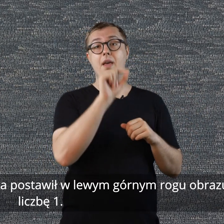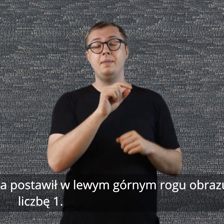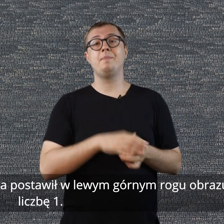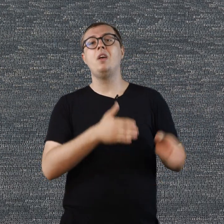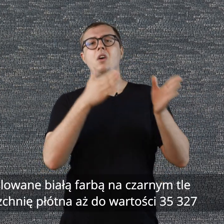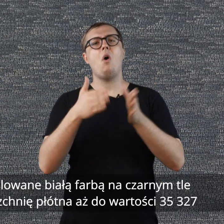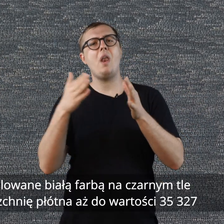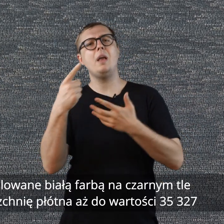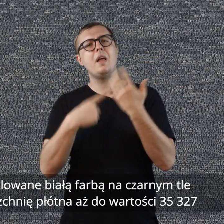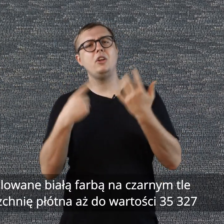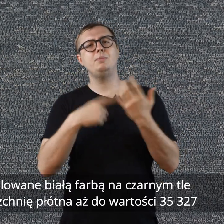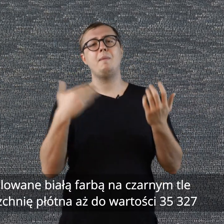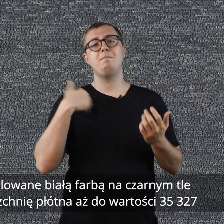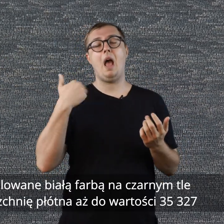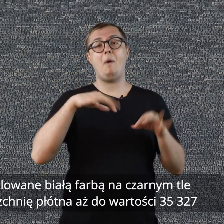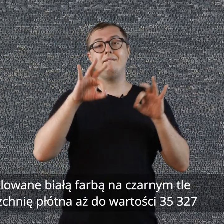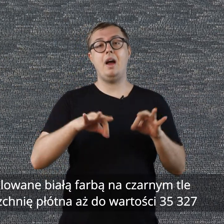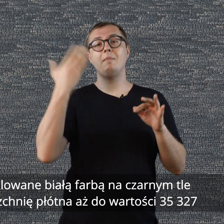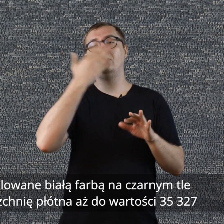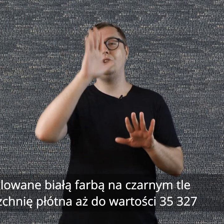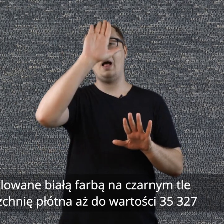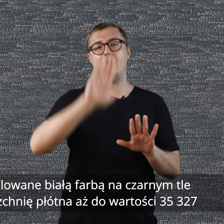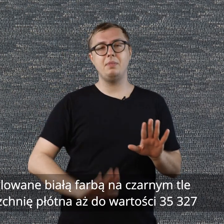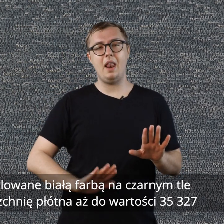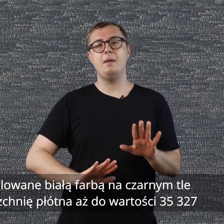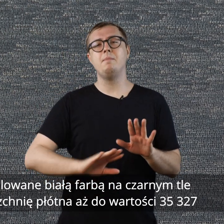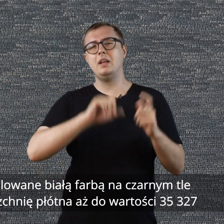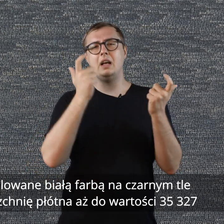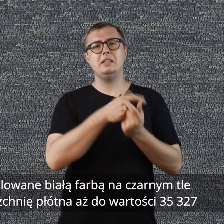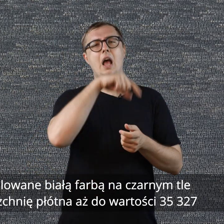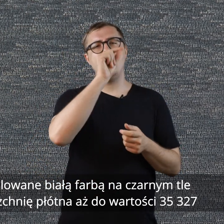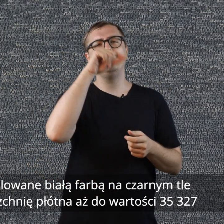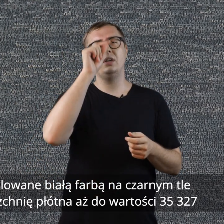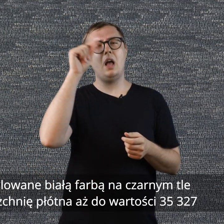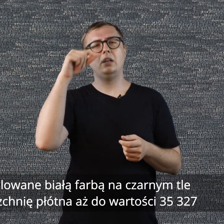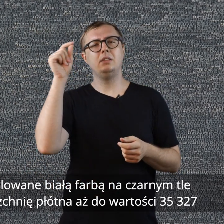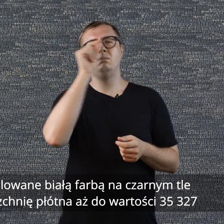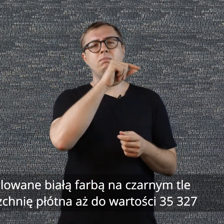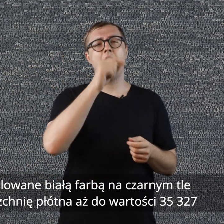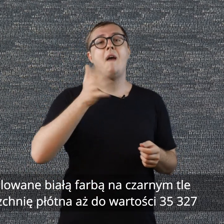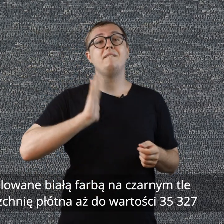Kolejne liczby malowane białą farbą na czarnym tle pokrywają powierzchnię płótna aż do wartości